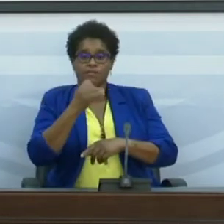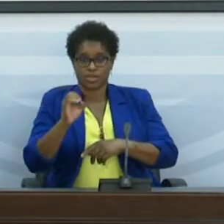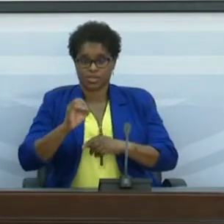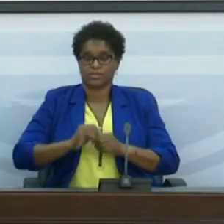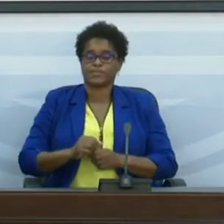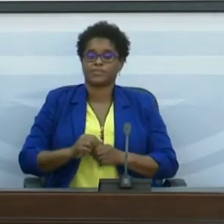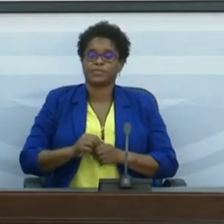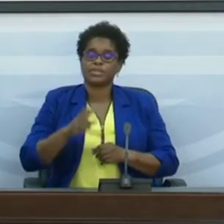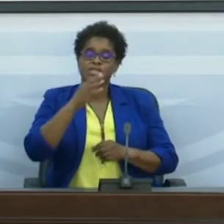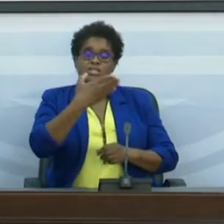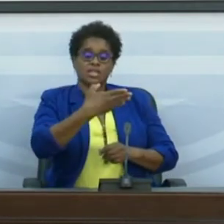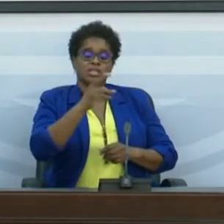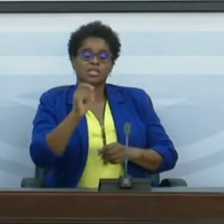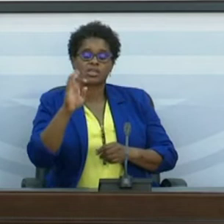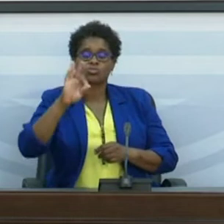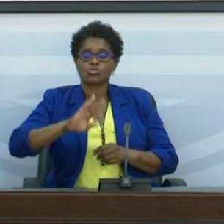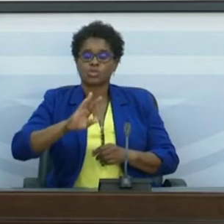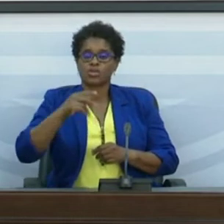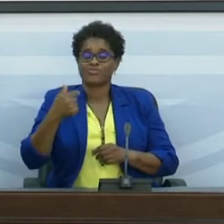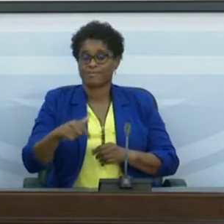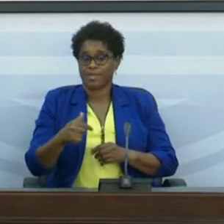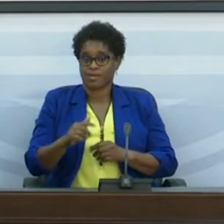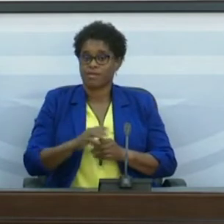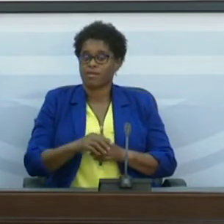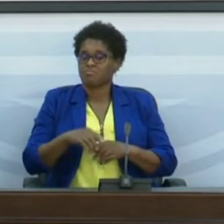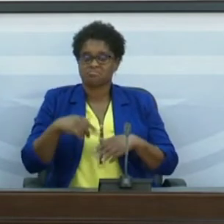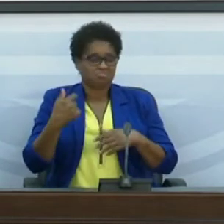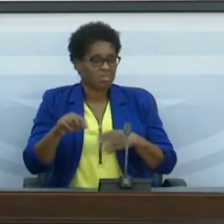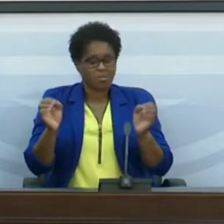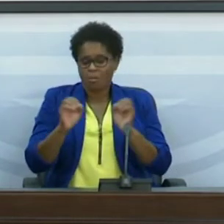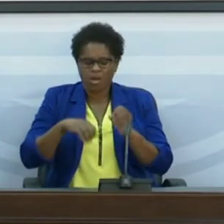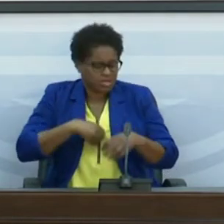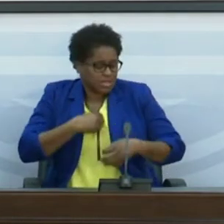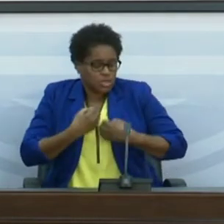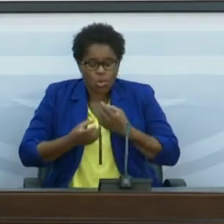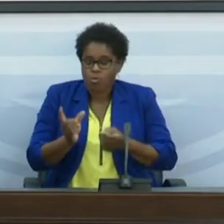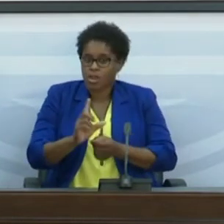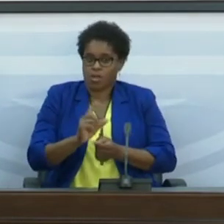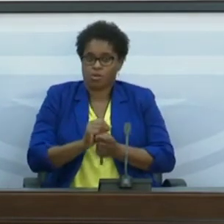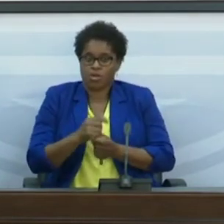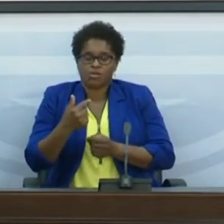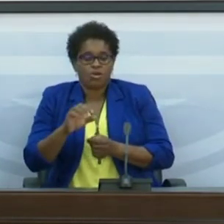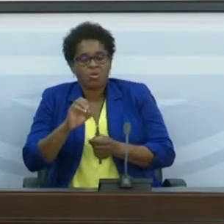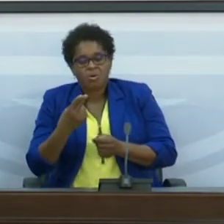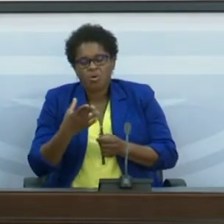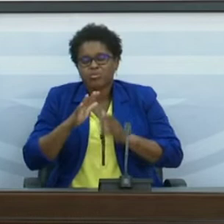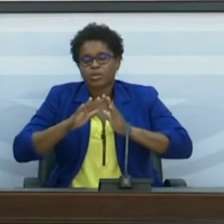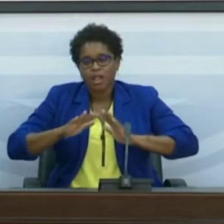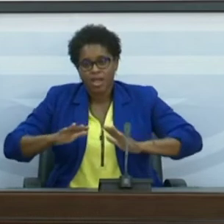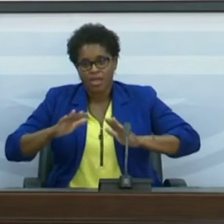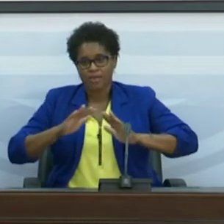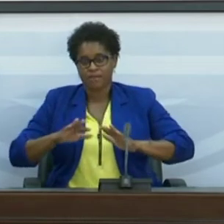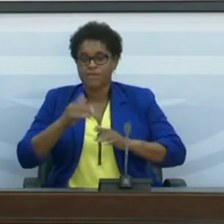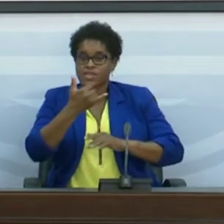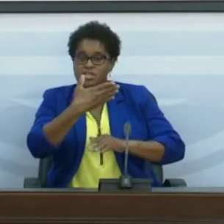73% não apresentavam sintomas, ou, então, sintomas muito leves, e